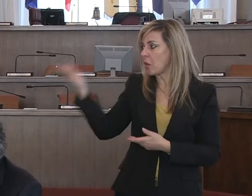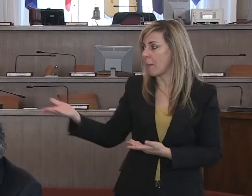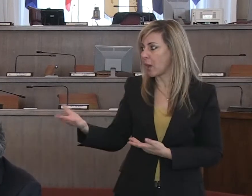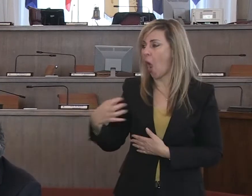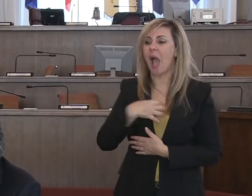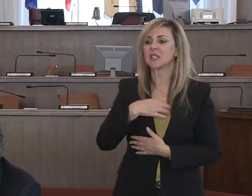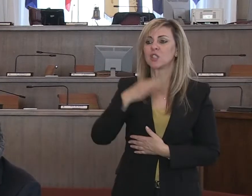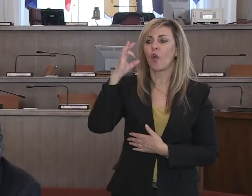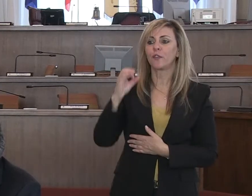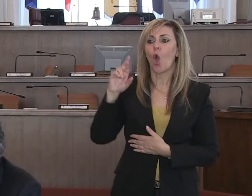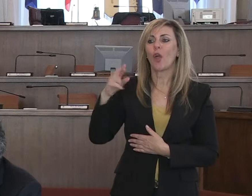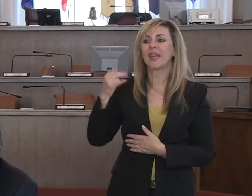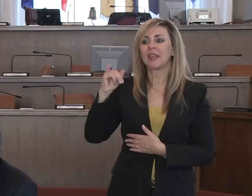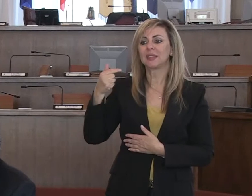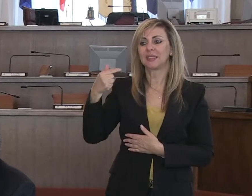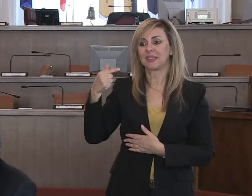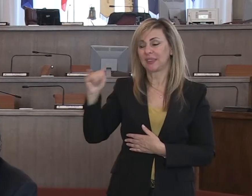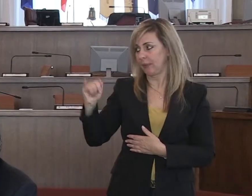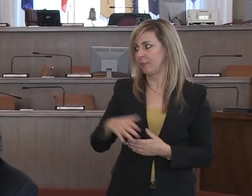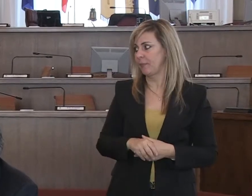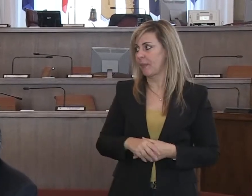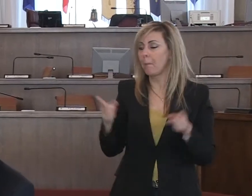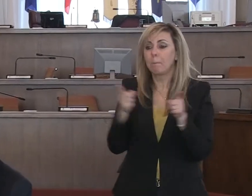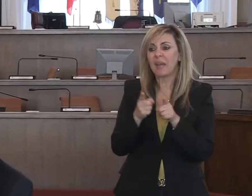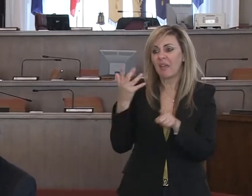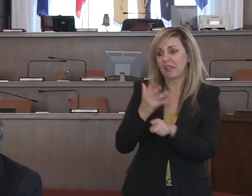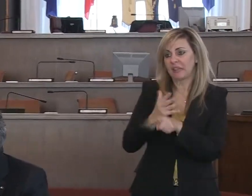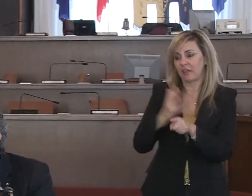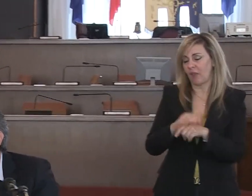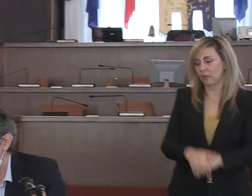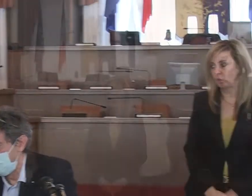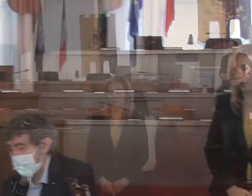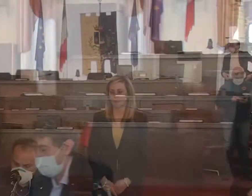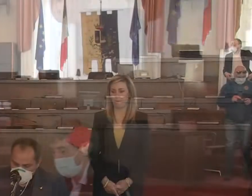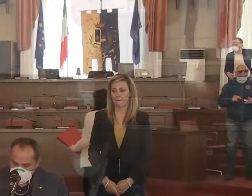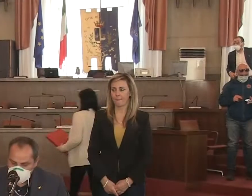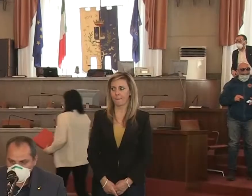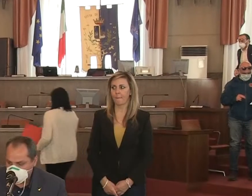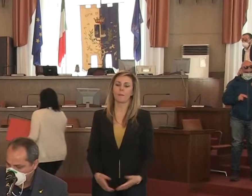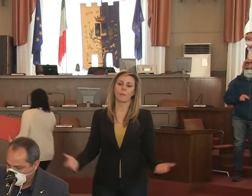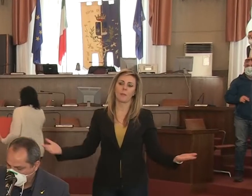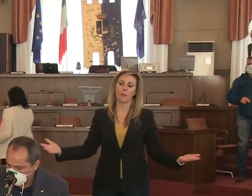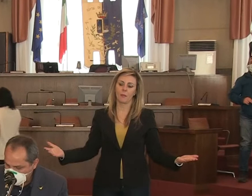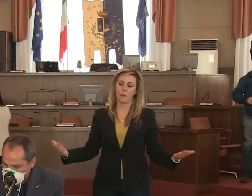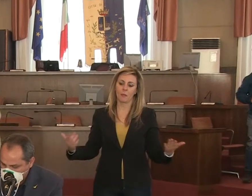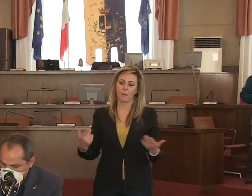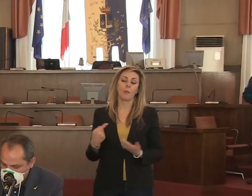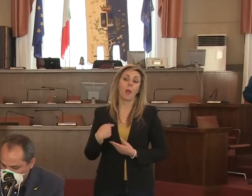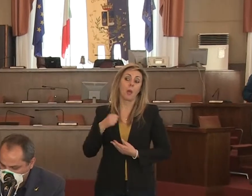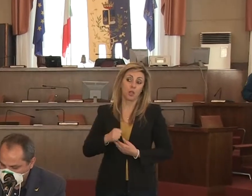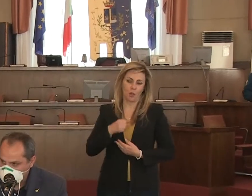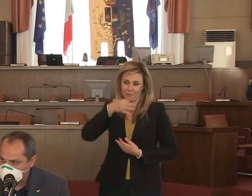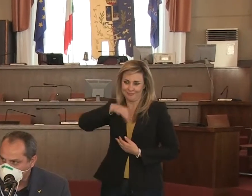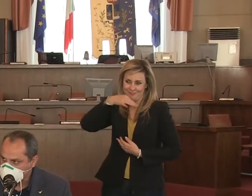breve intervento sulle iniziative che stanno assumendo. Può essere un aspetto secondario